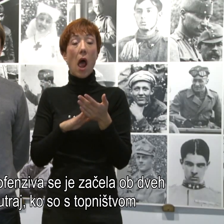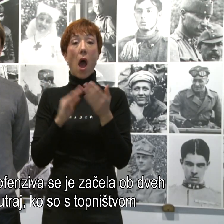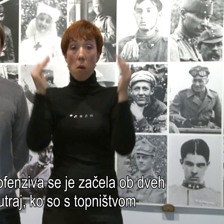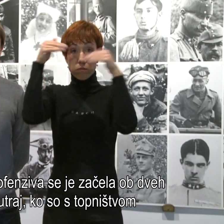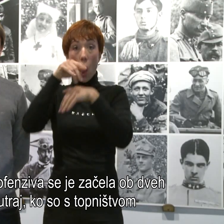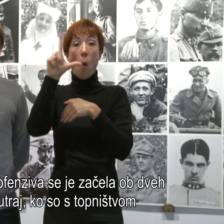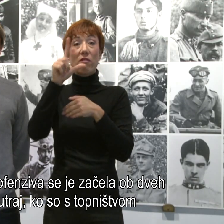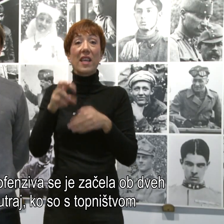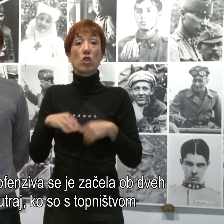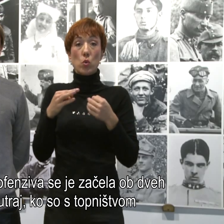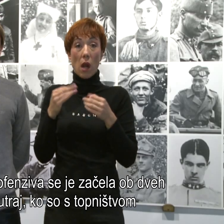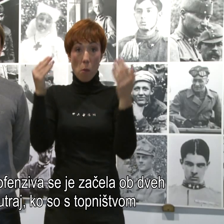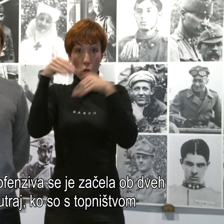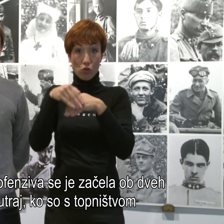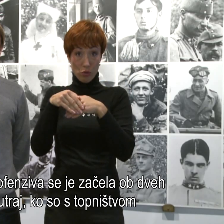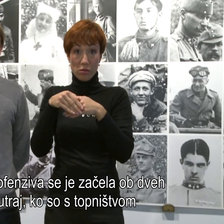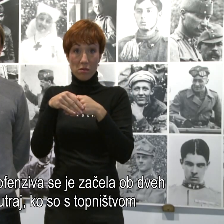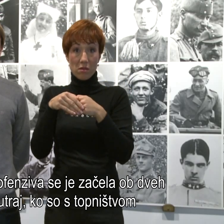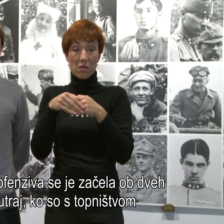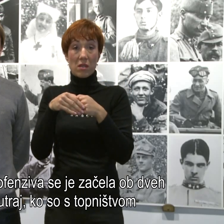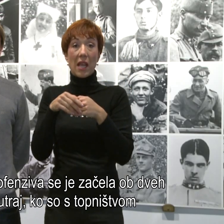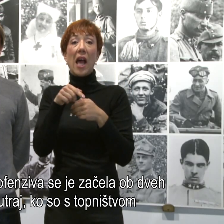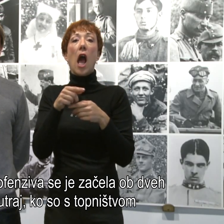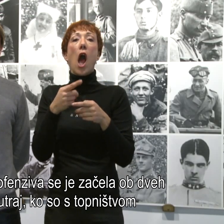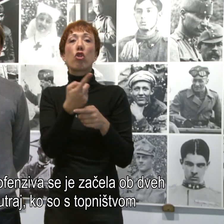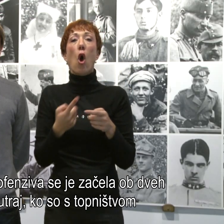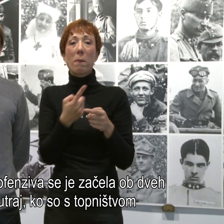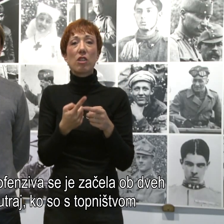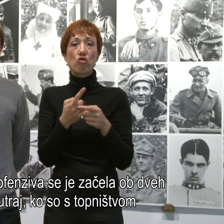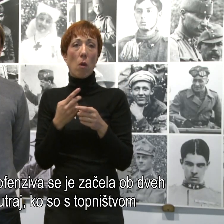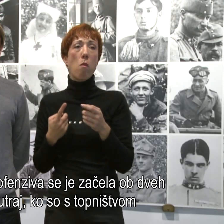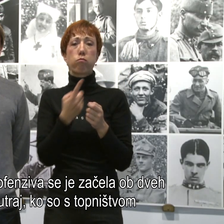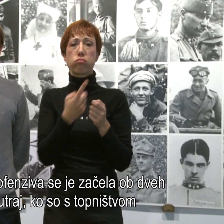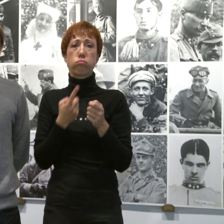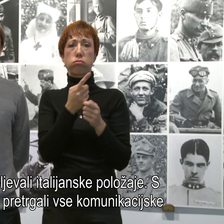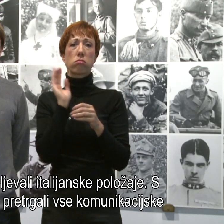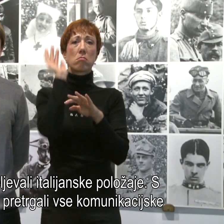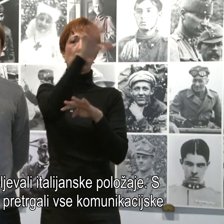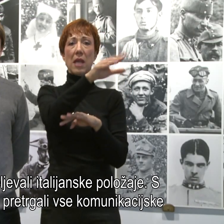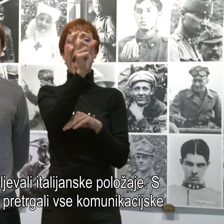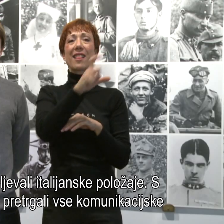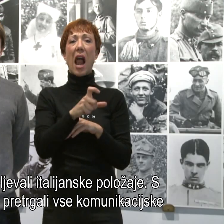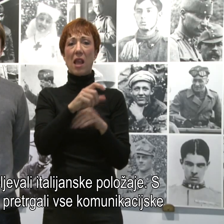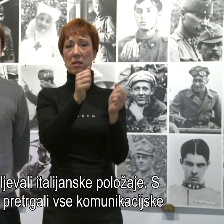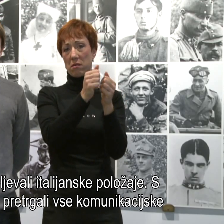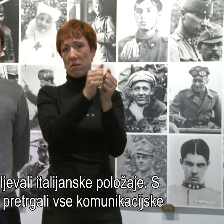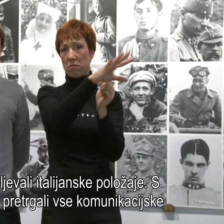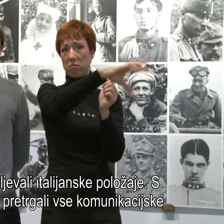z topniškim obstreljevanjem italijanskih položajev, s